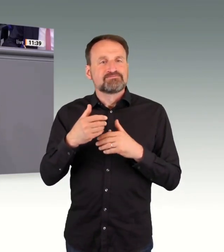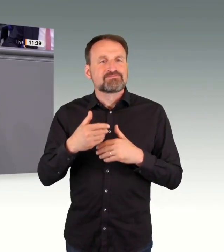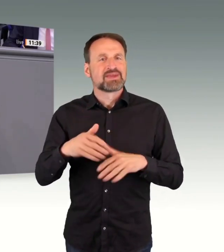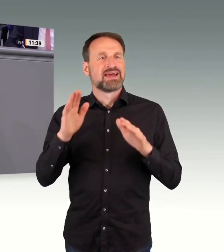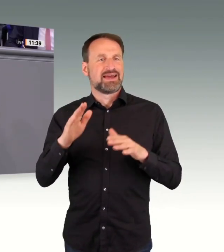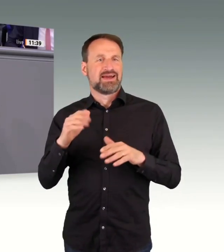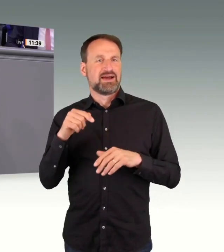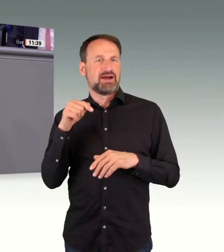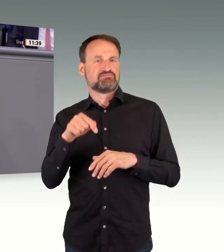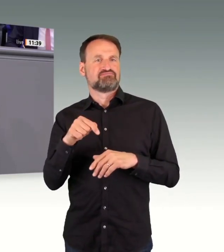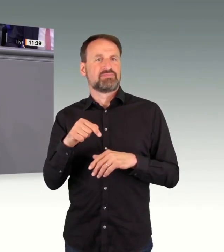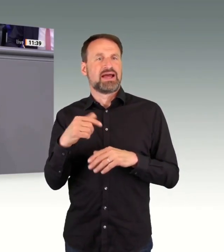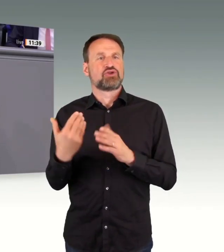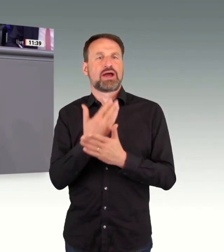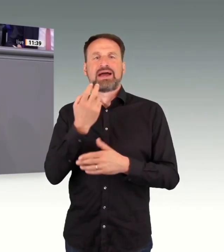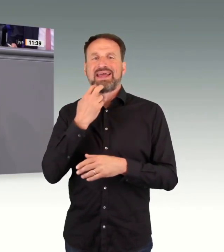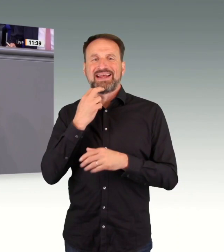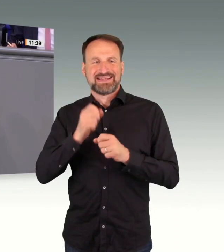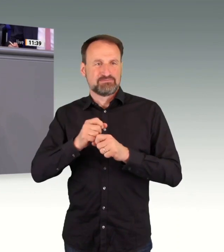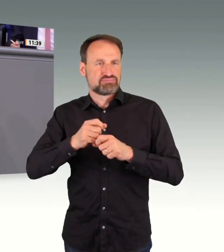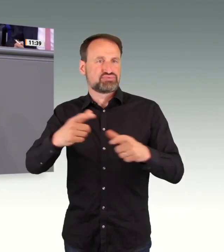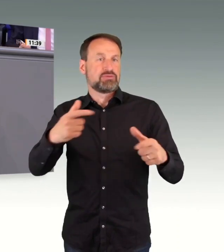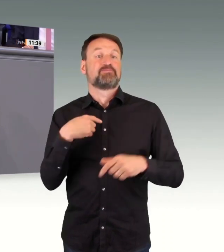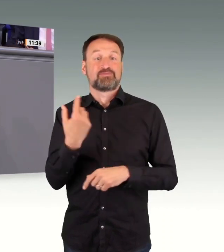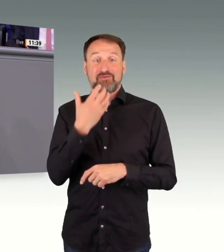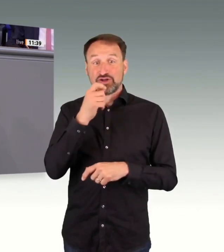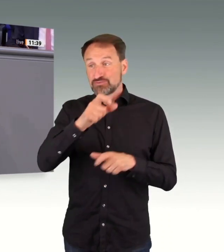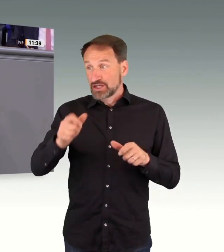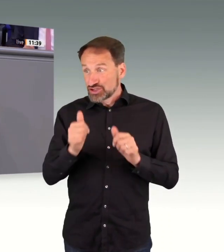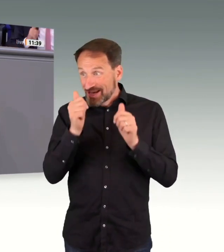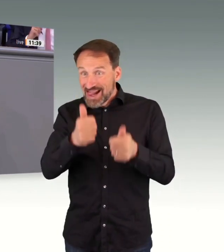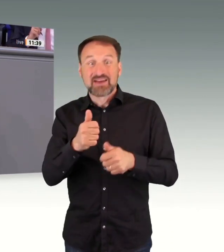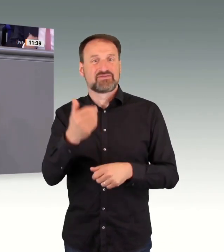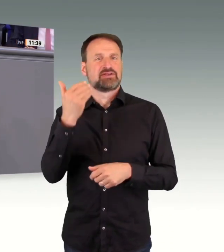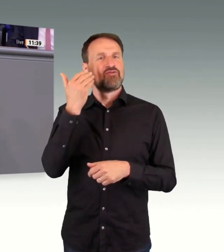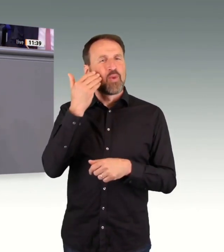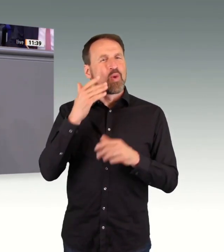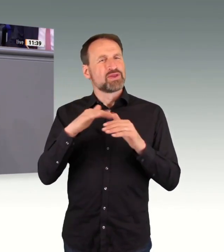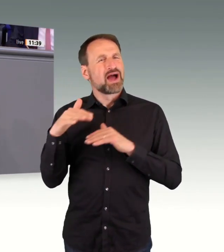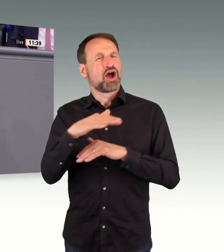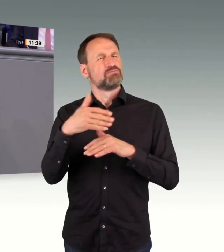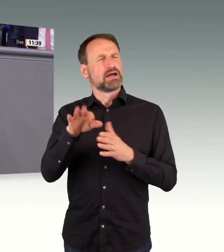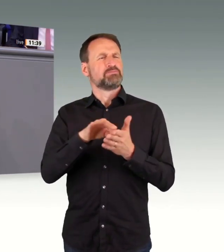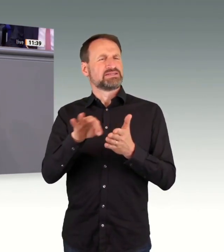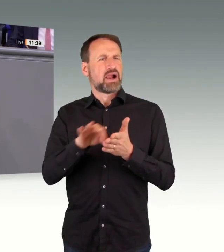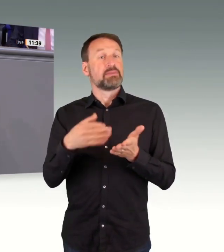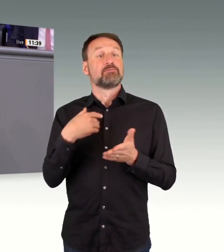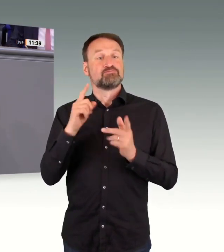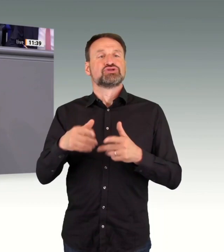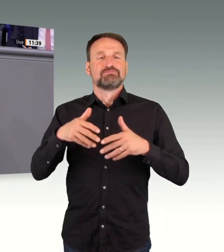die müssen gebaut werden. Wir müssen die Netze bauen, sowohl im Bereich der Digitalisierung, Glasfaser als auch im Bereich des Stroms.